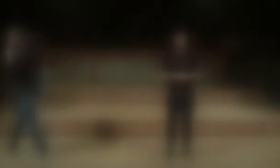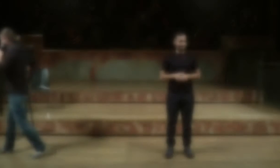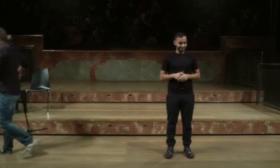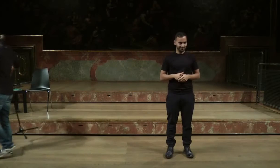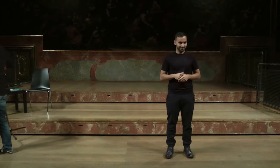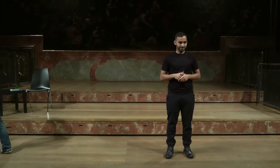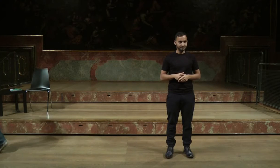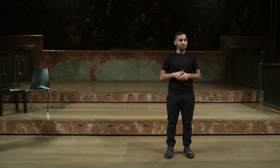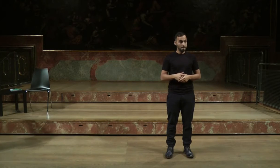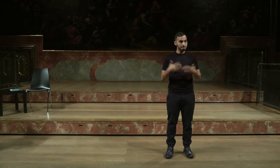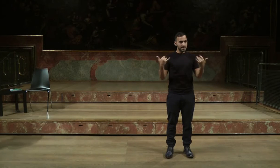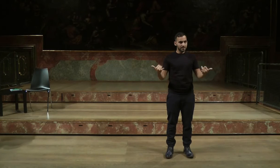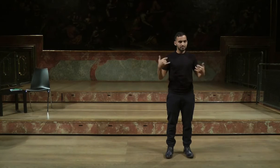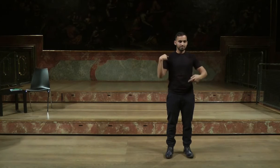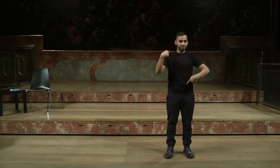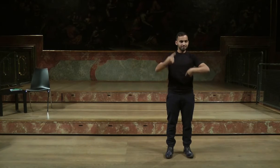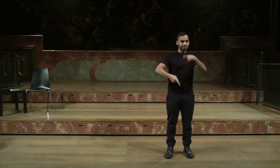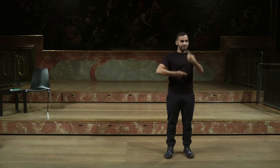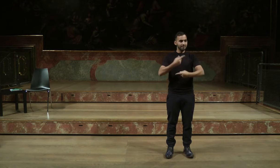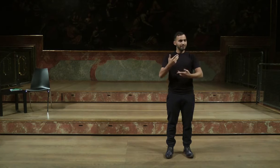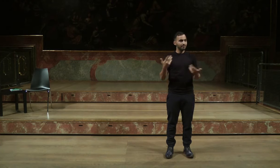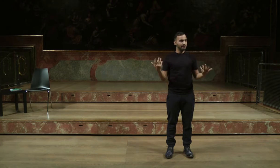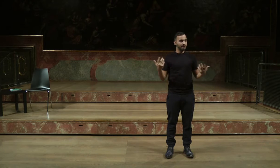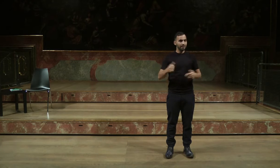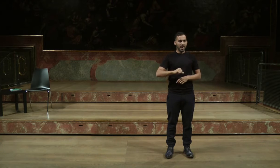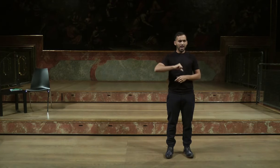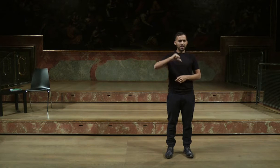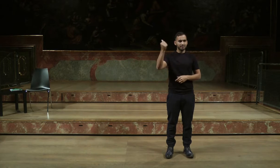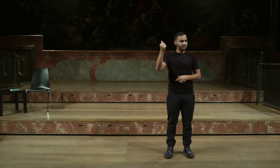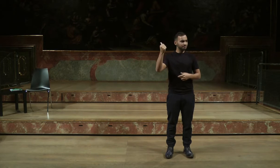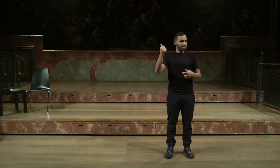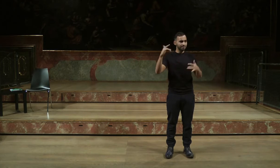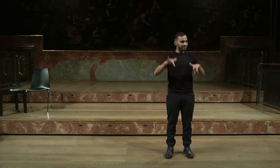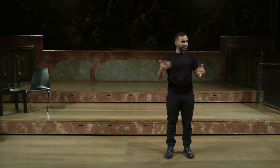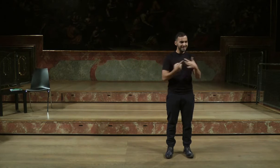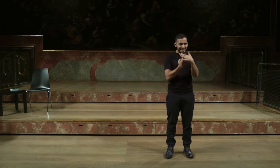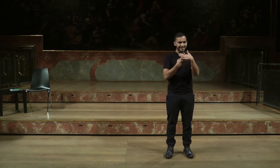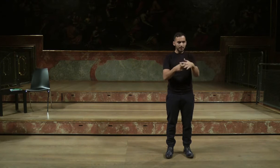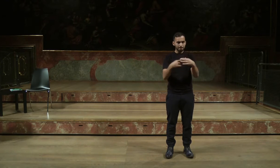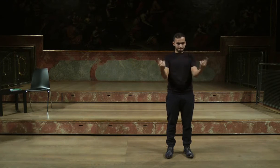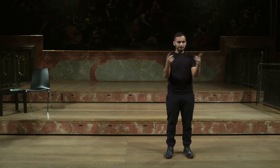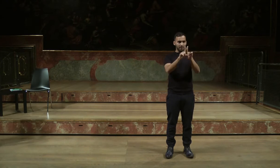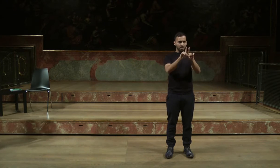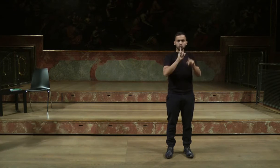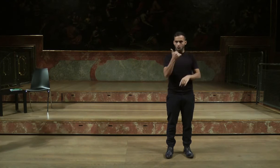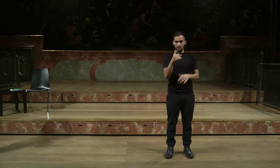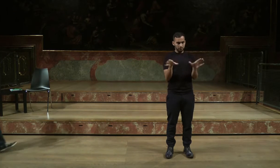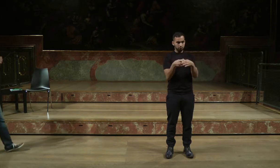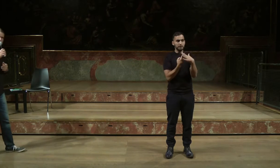Wir kommen zum ersten Team des heutigen Abends, auch zum einzigen Team des Abends. Man darf auch zu zweit oder zu